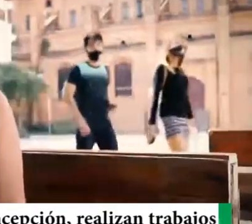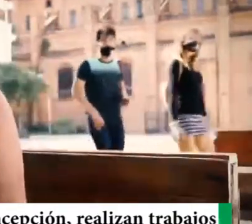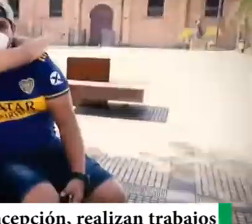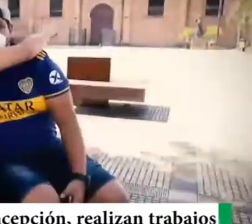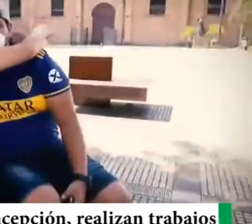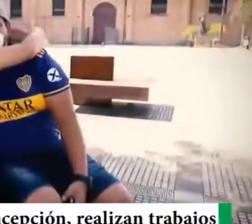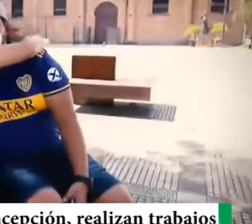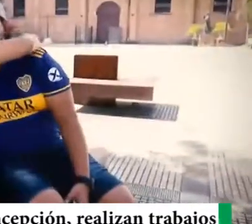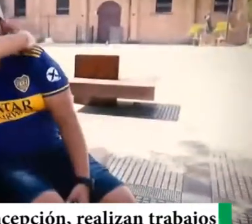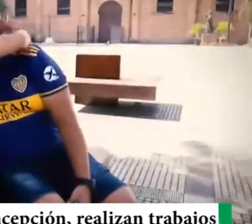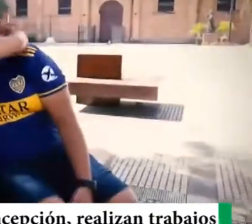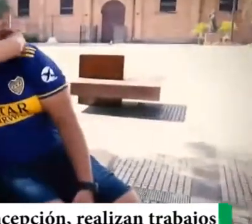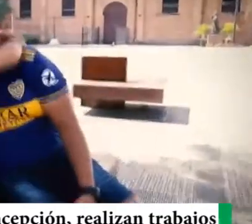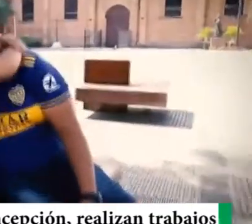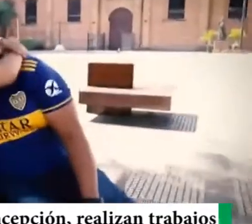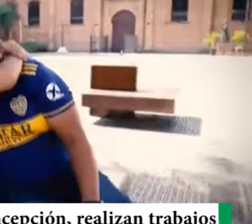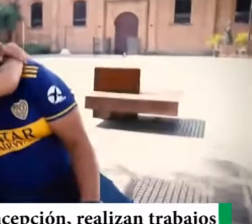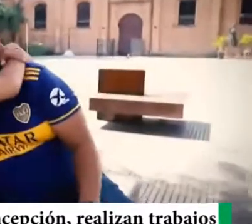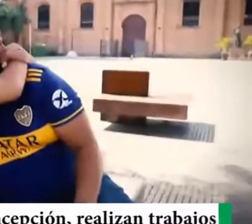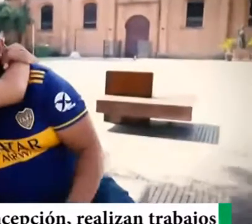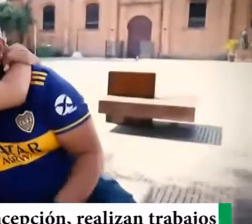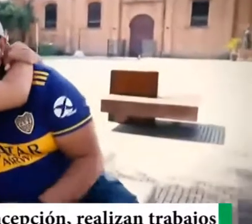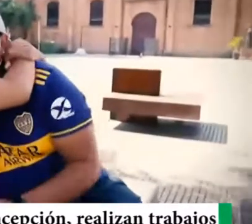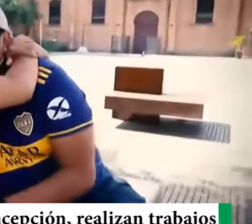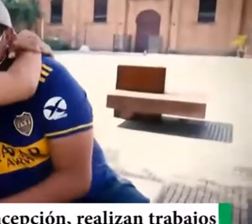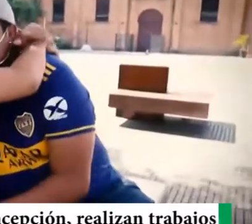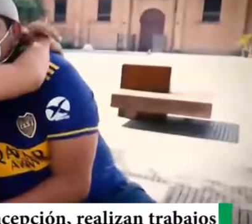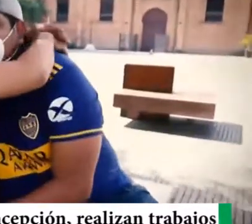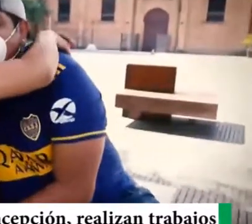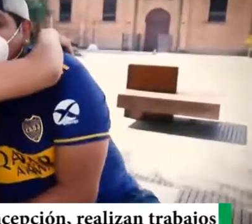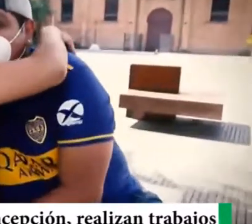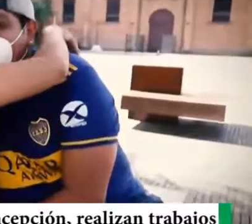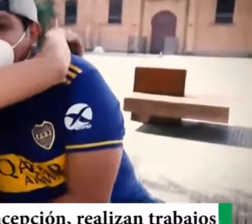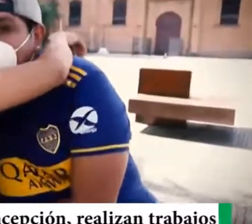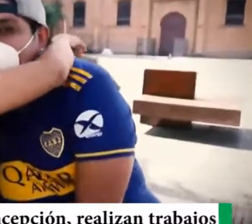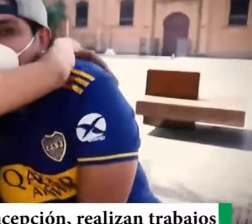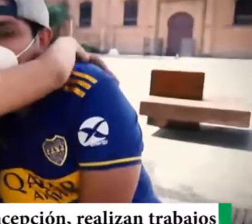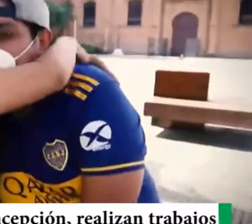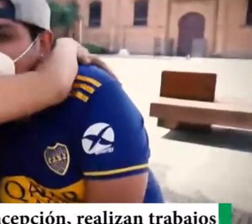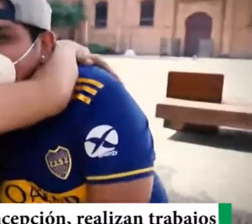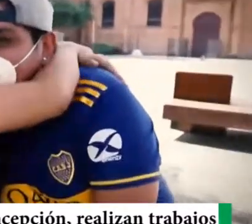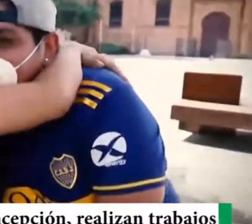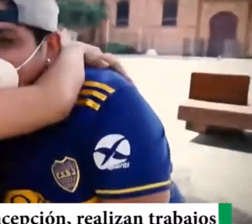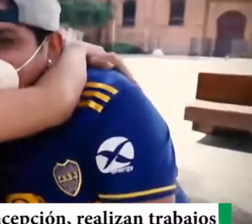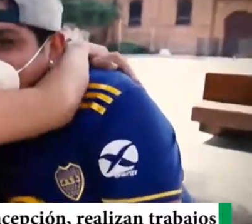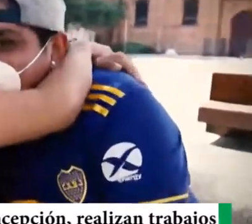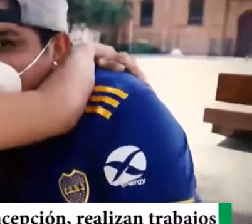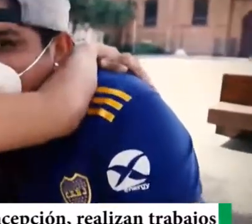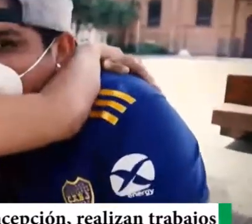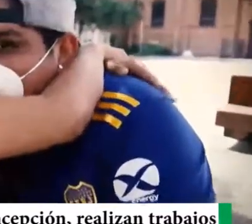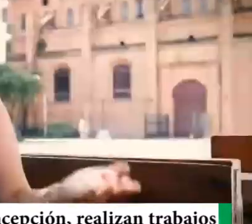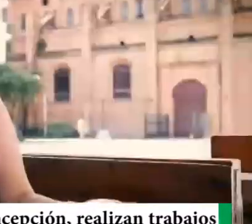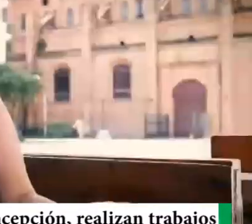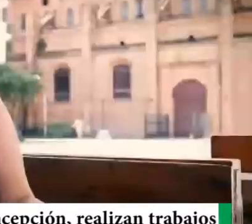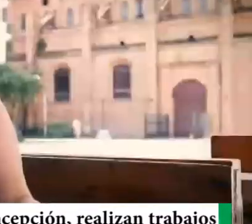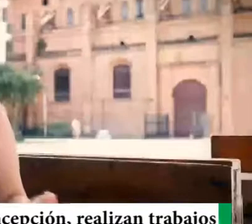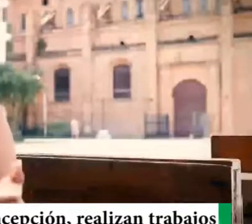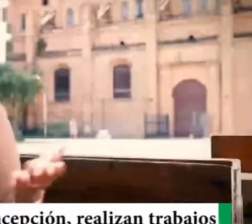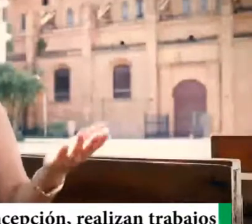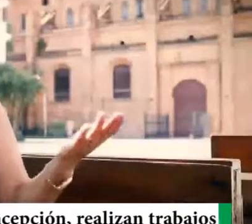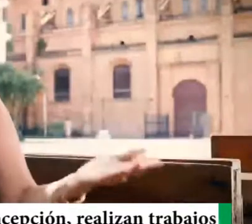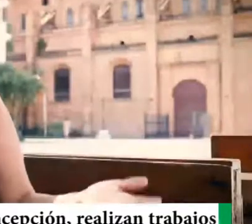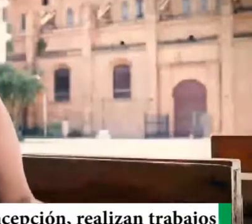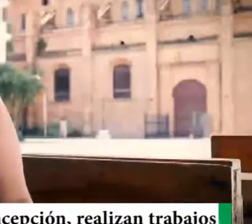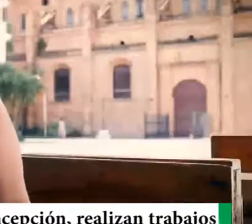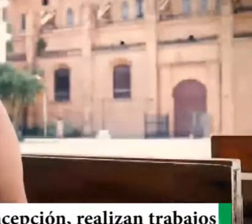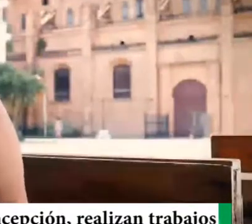y yo abajo. Que te digan, le hicieron un examen de radiografía, igual en los pulmones, y que digan que estaba bien, que